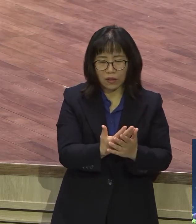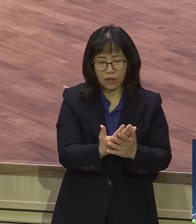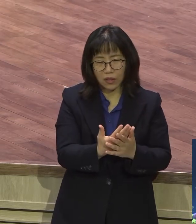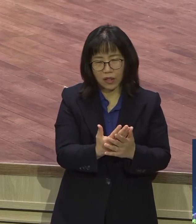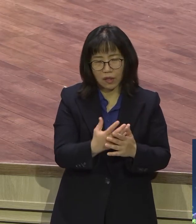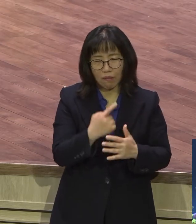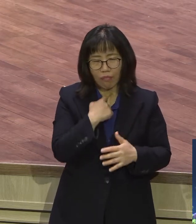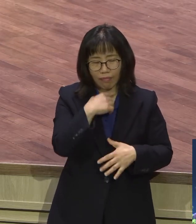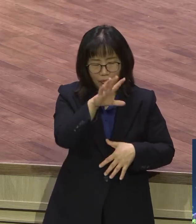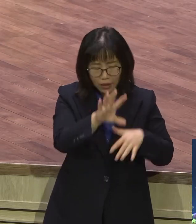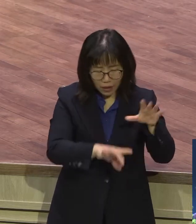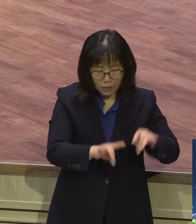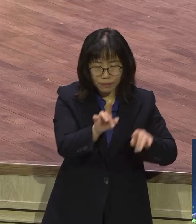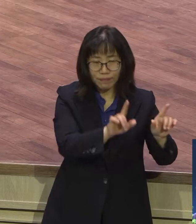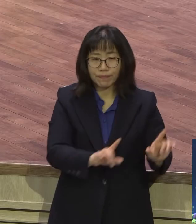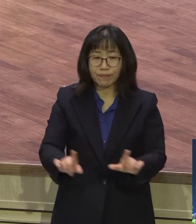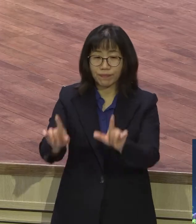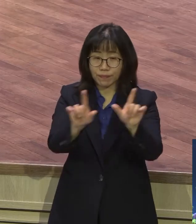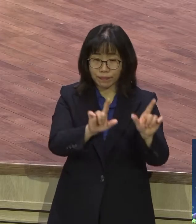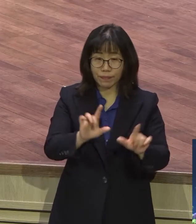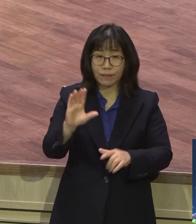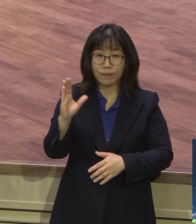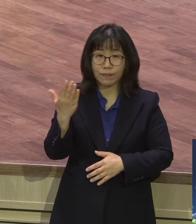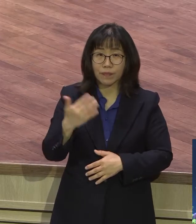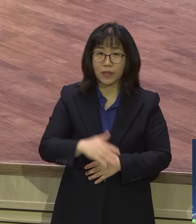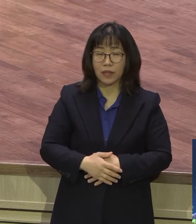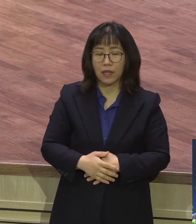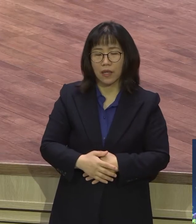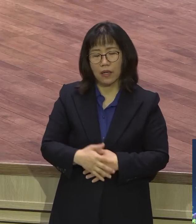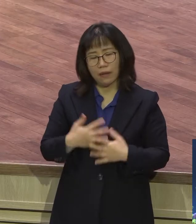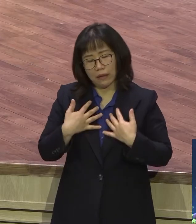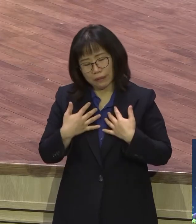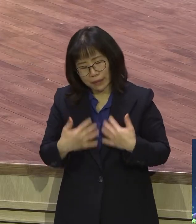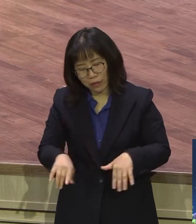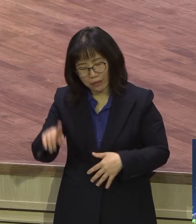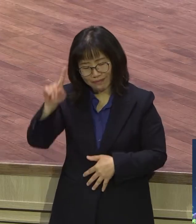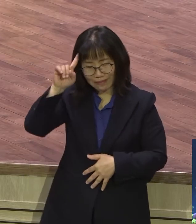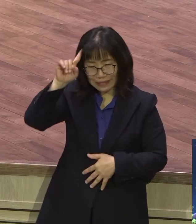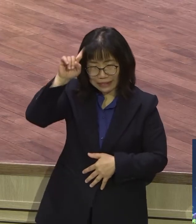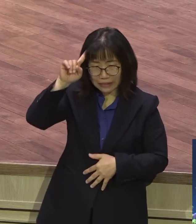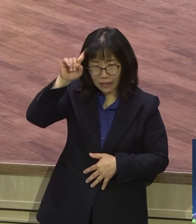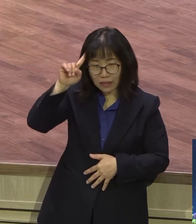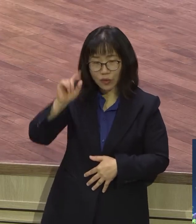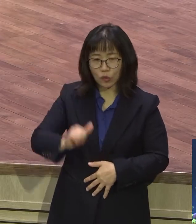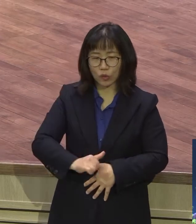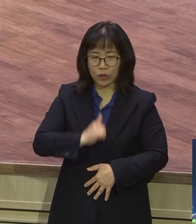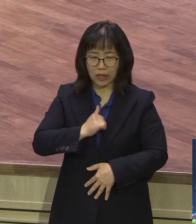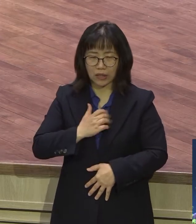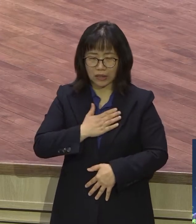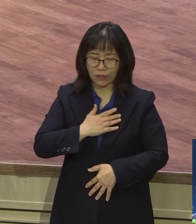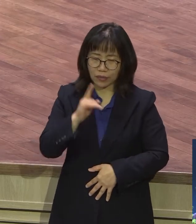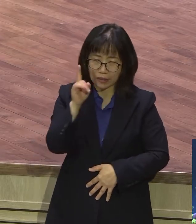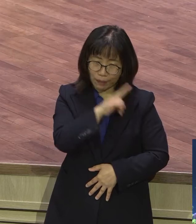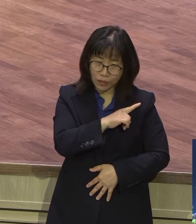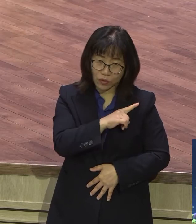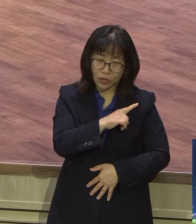말라가요 그런 삶을 늘 피곤하고 늘 짜증나고 늘 화나고 늘 기분 나쁘고 늘 불안하고